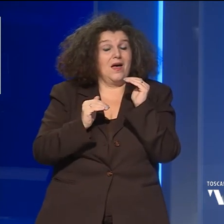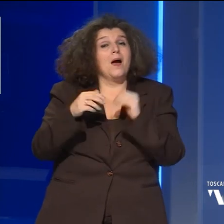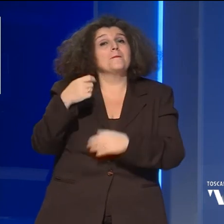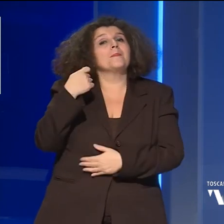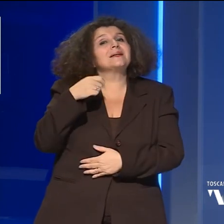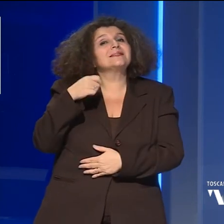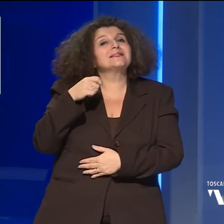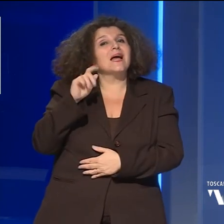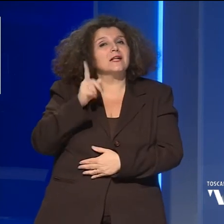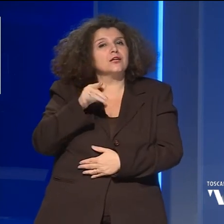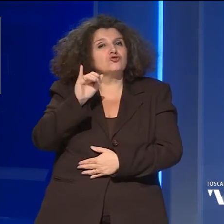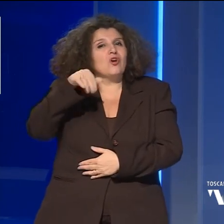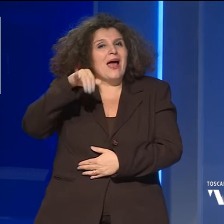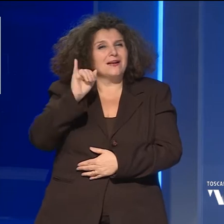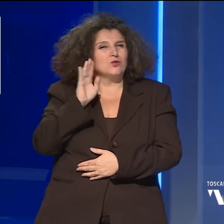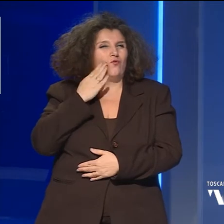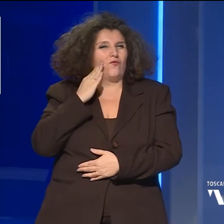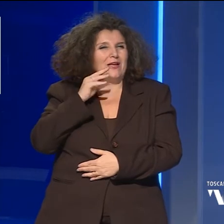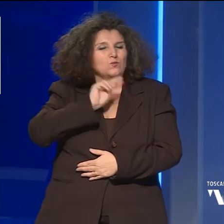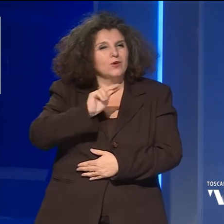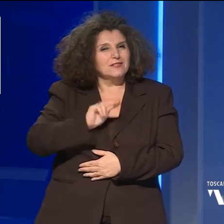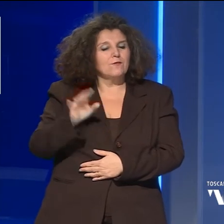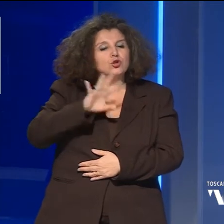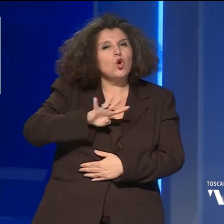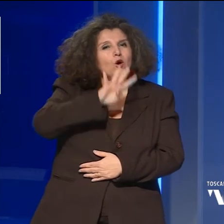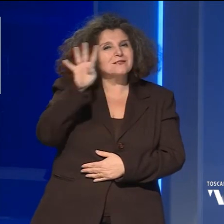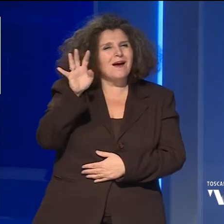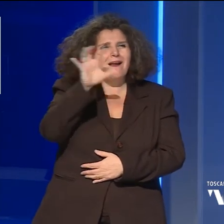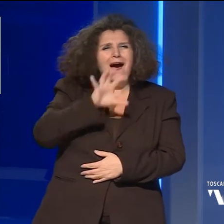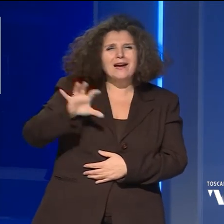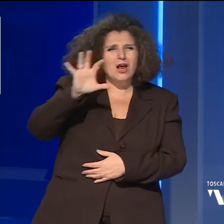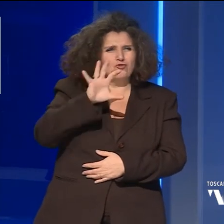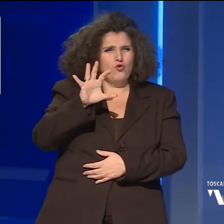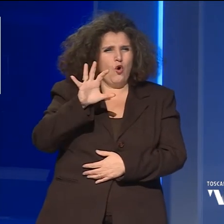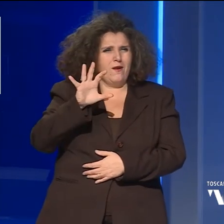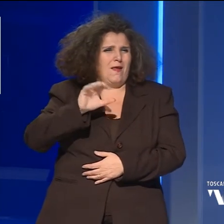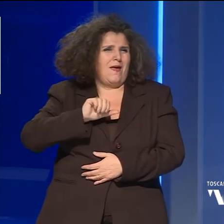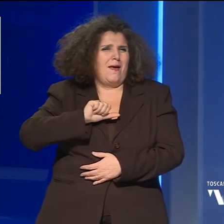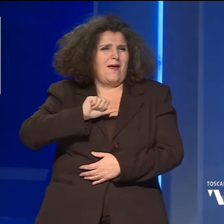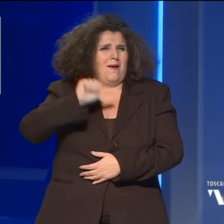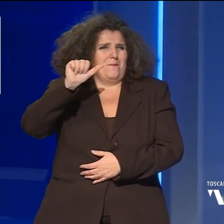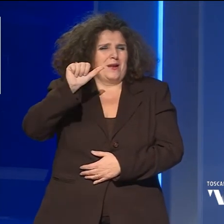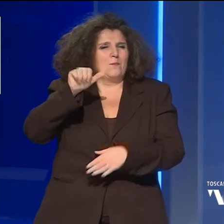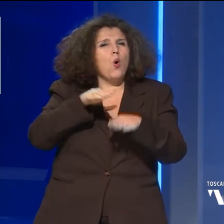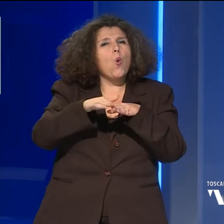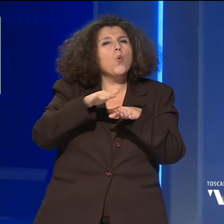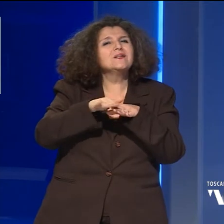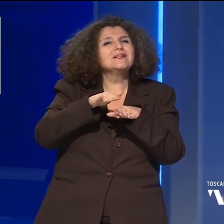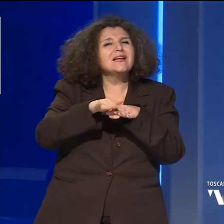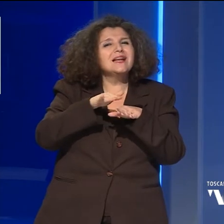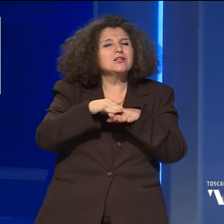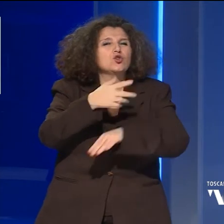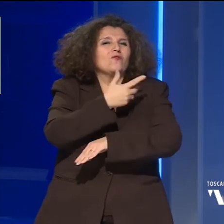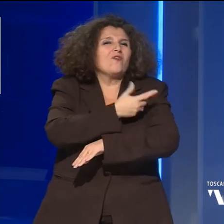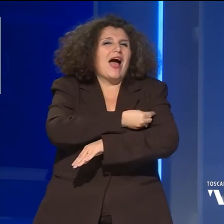Gianni su Facebook scrive la Toscana è la regione più virtuosa per l'utilizzo di